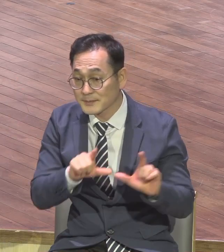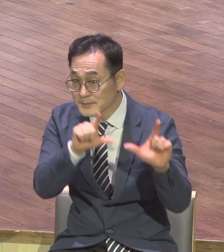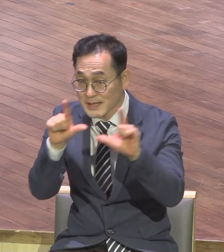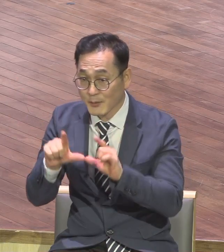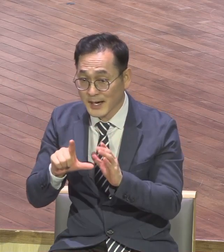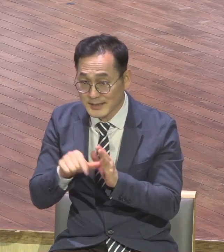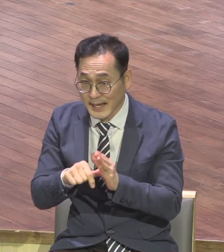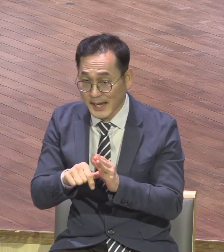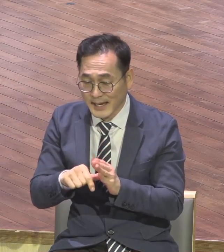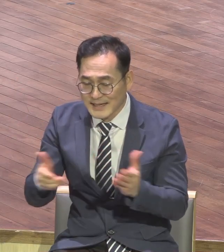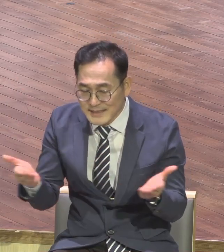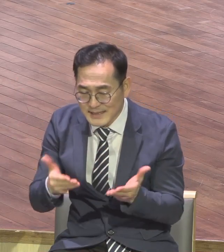향하시는 여우와